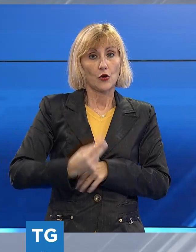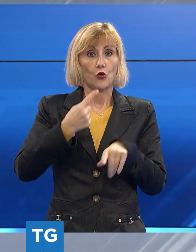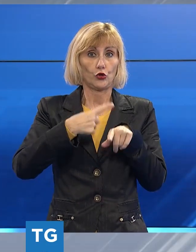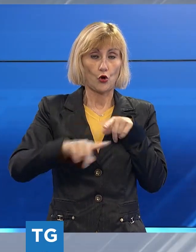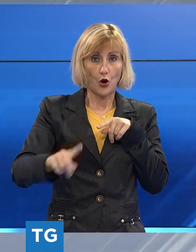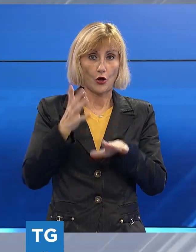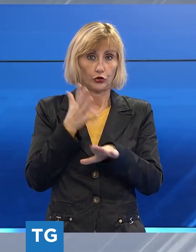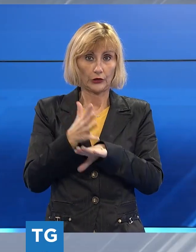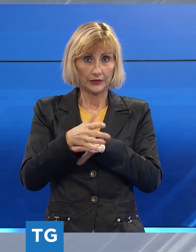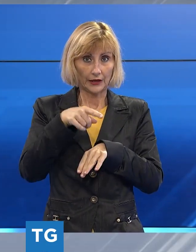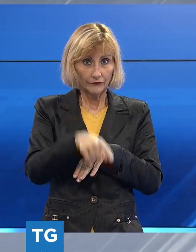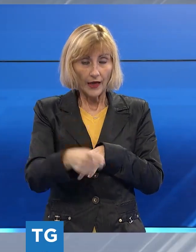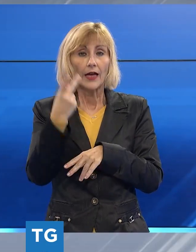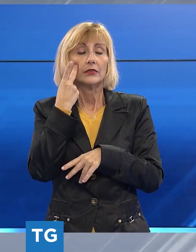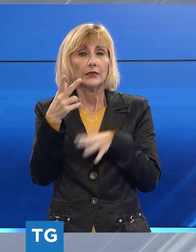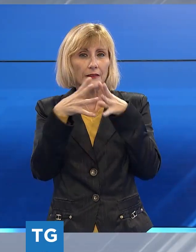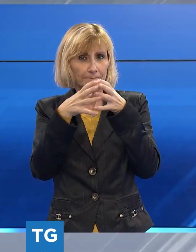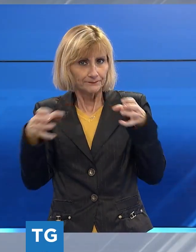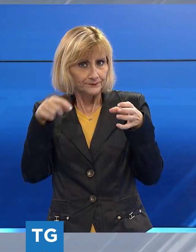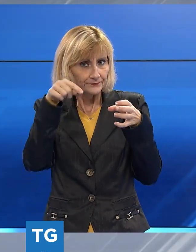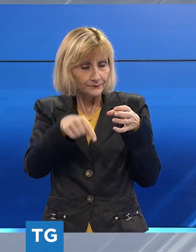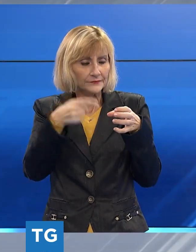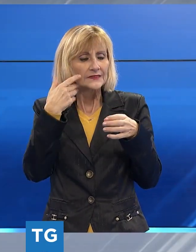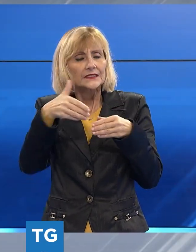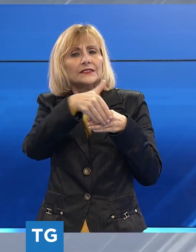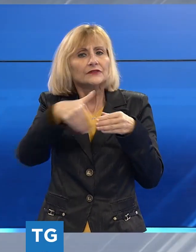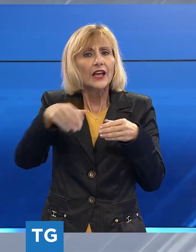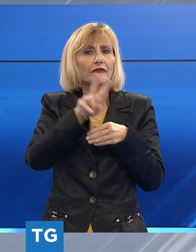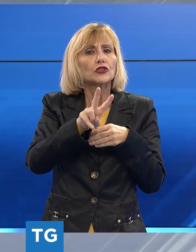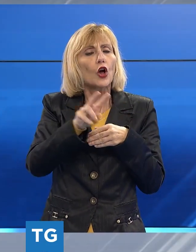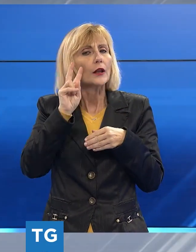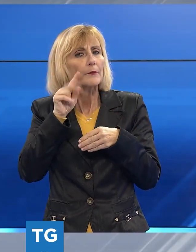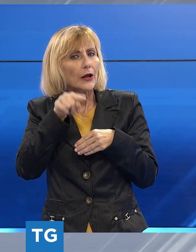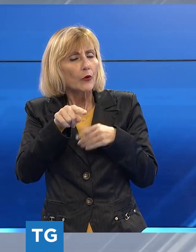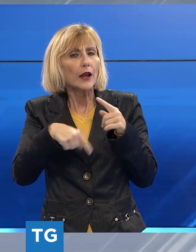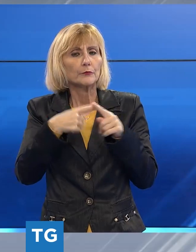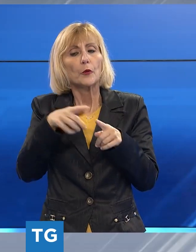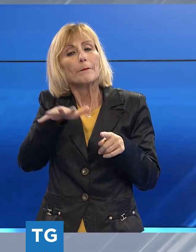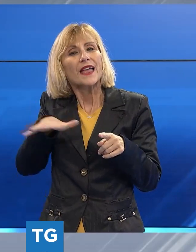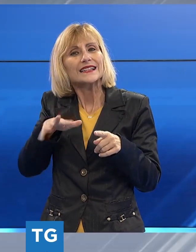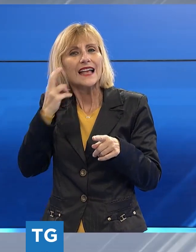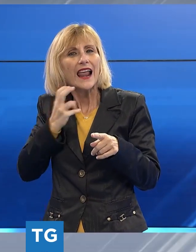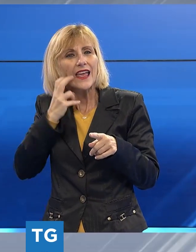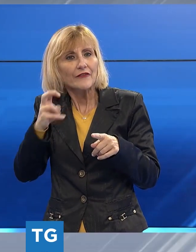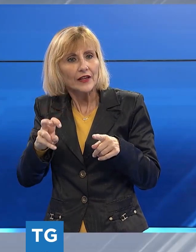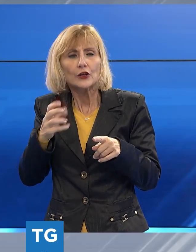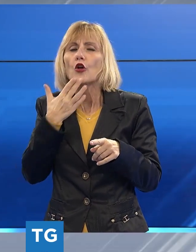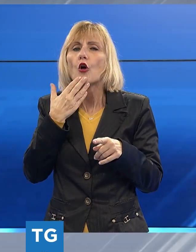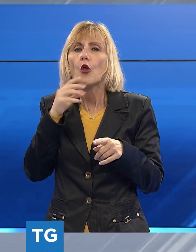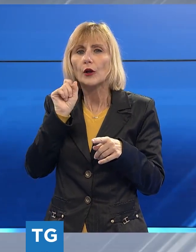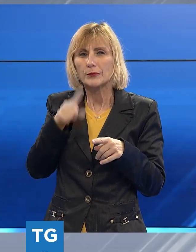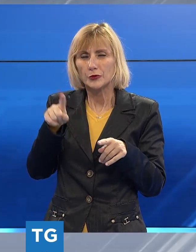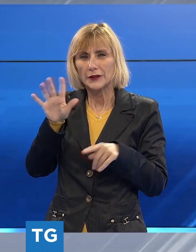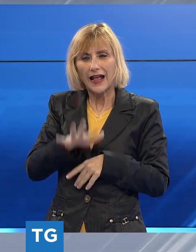riguardante la porzione di manifattura, che si affaccia su Via Vittorio Emanuele e Piazza Le Verdi, in colore blu su questa cartina.